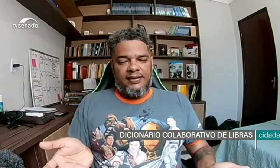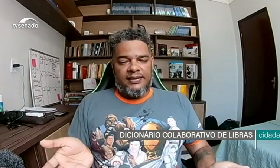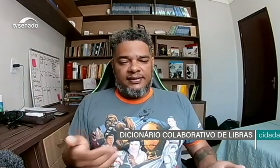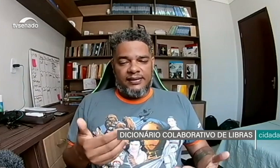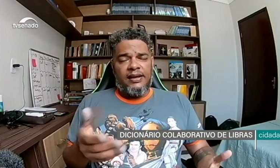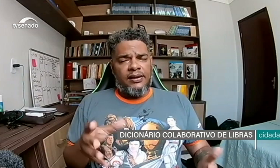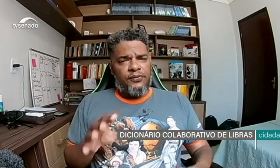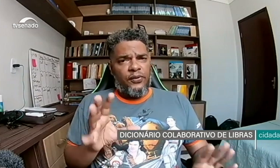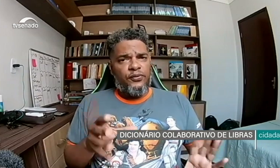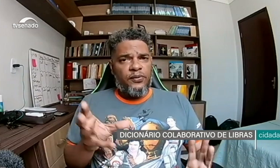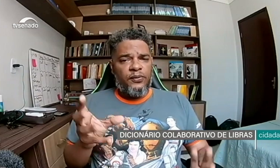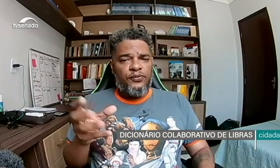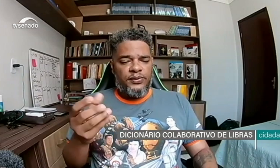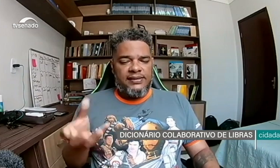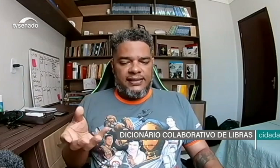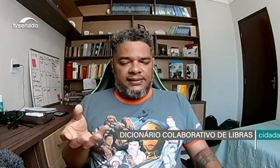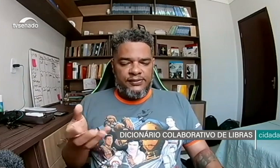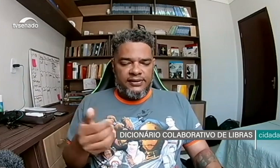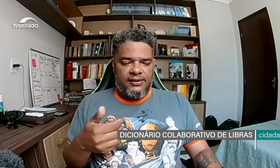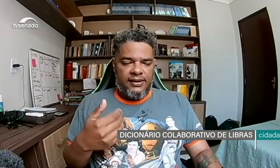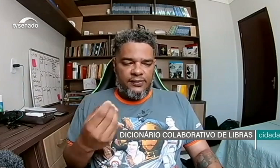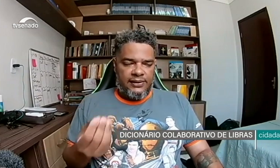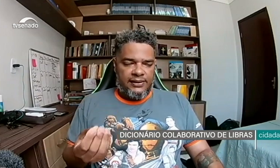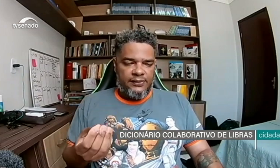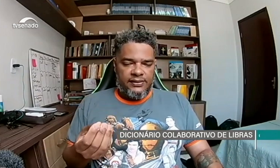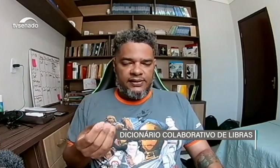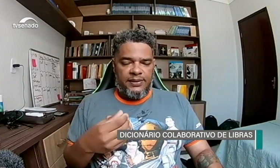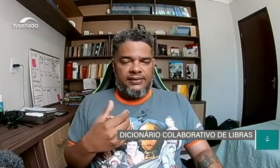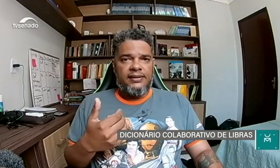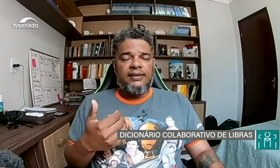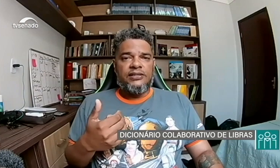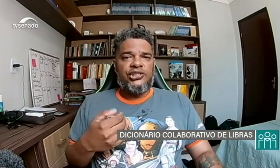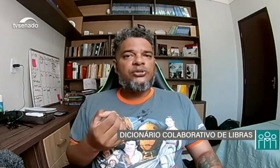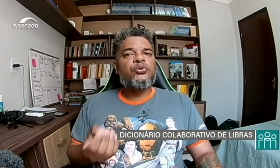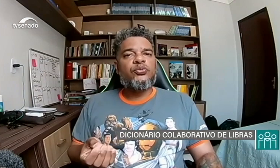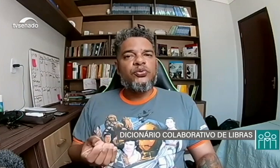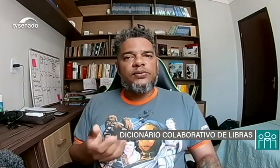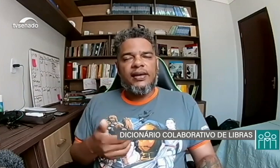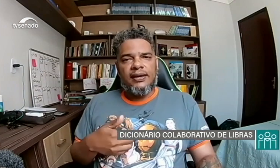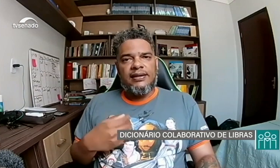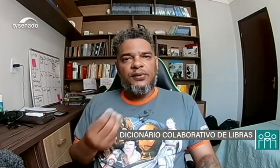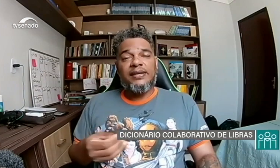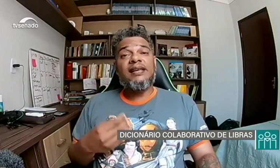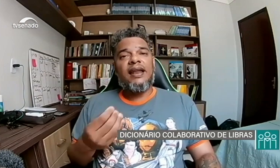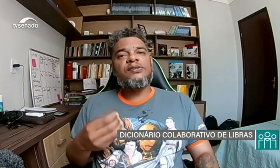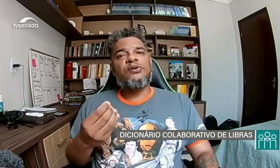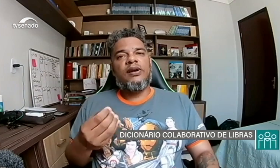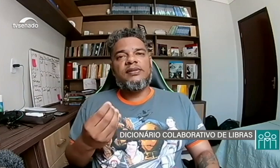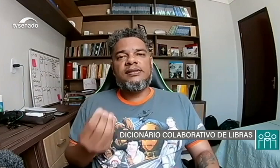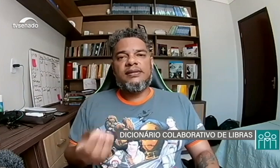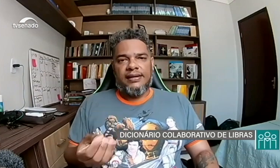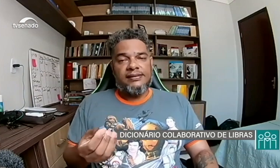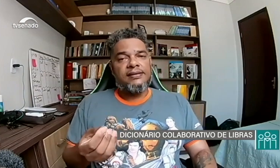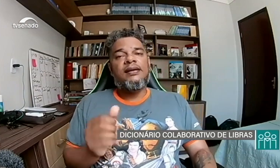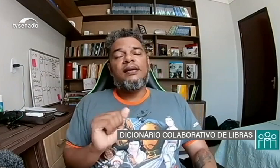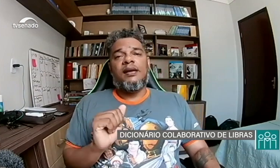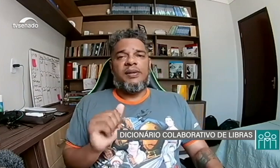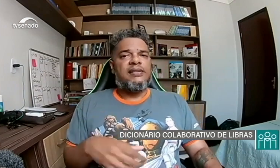E houve uma iniciativa de criar uma língua chamada gestuno, que é a Língua Internacional de Sinais. Mas ela